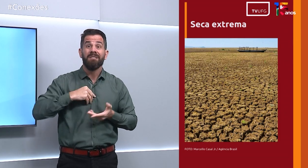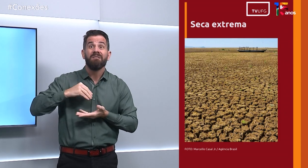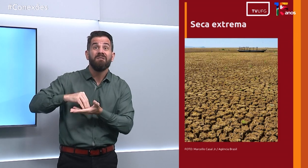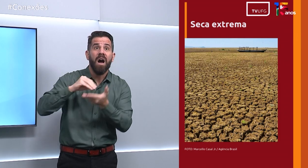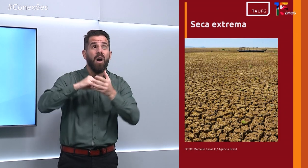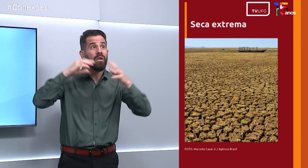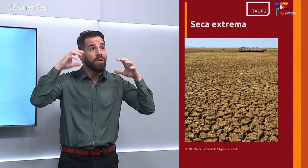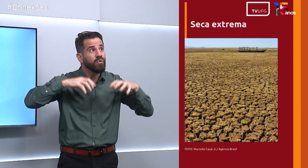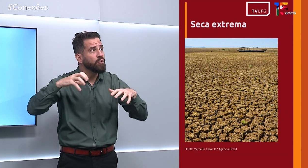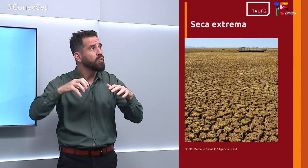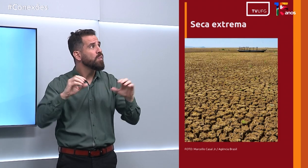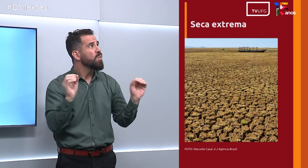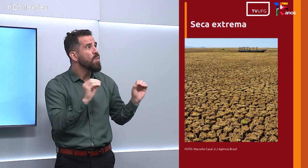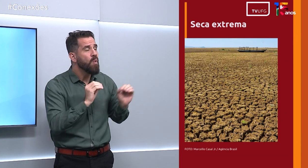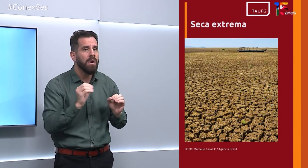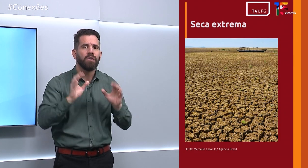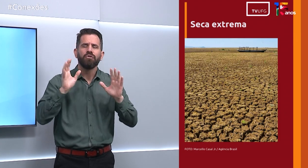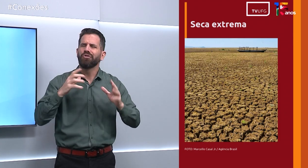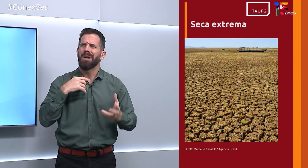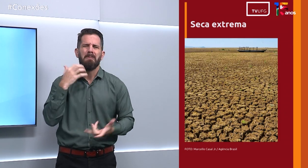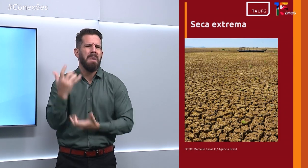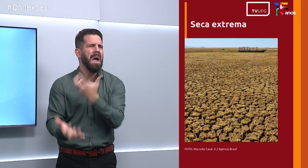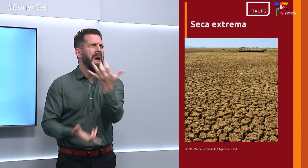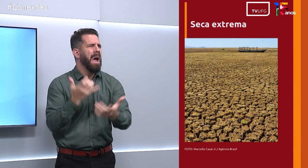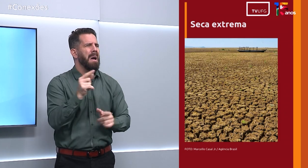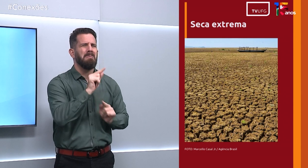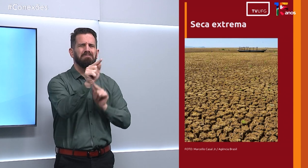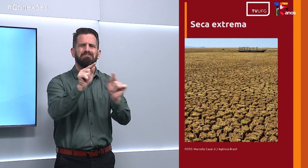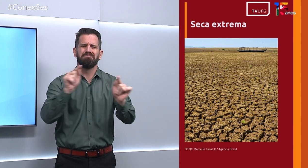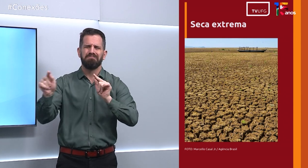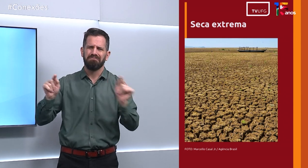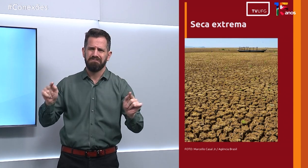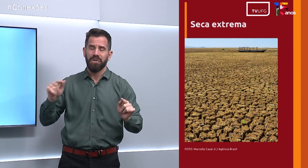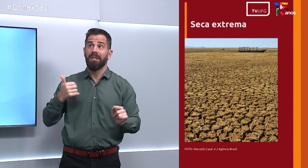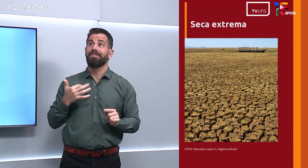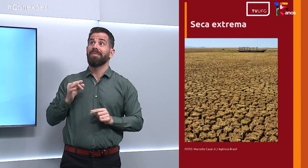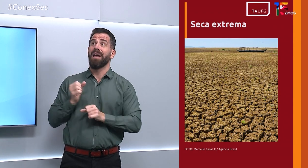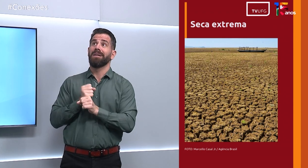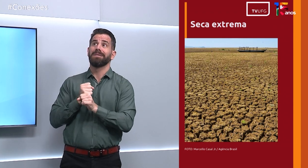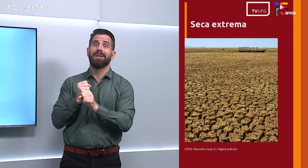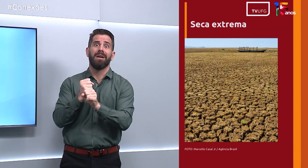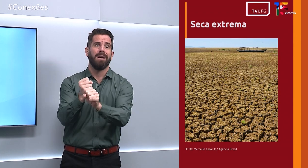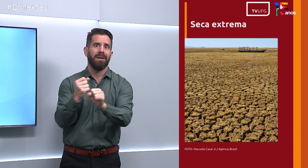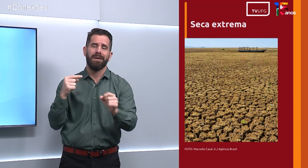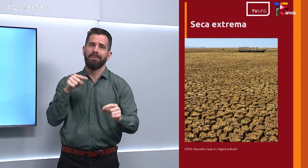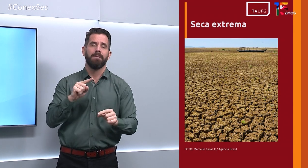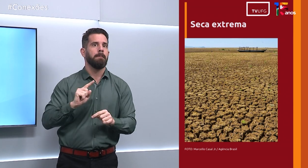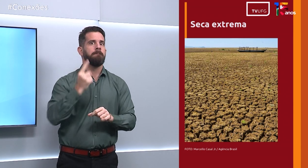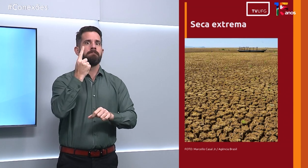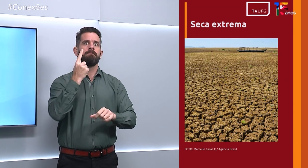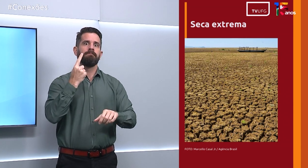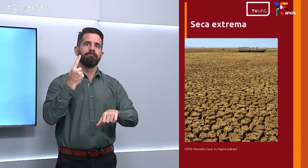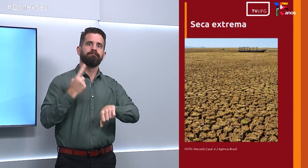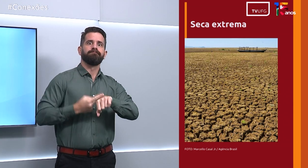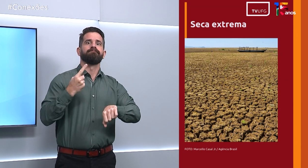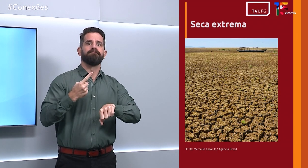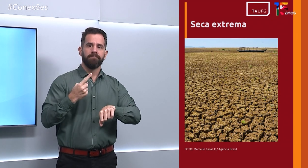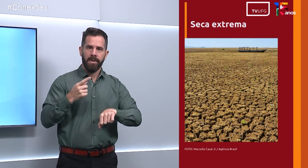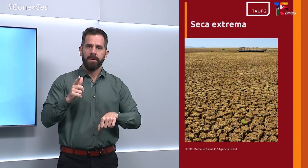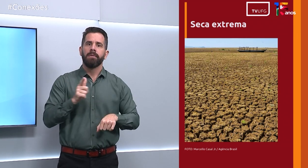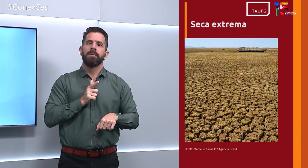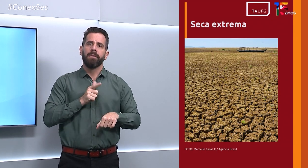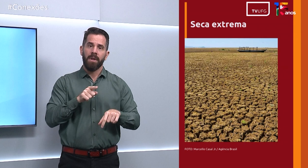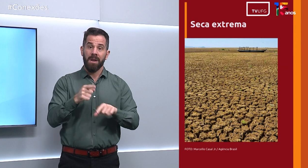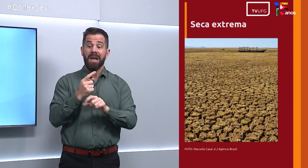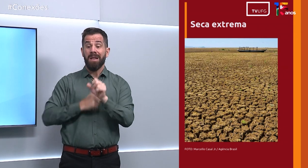incêndios nos últimos 10 anos. E o ano passado foi de recorde de calor e de chuva abaixo